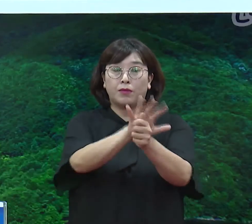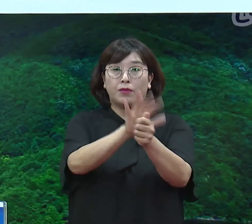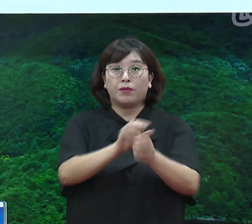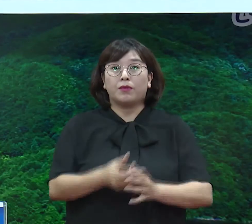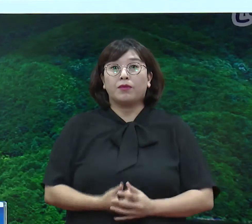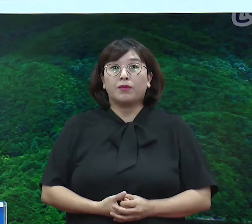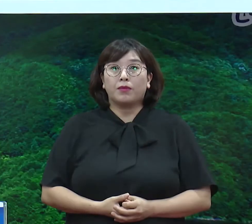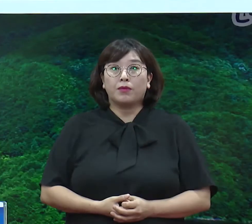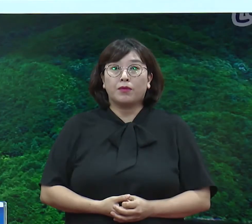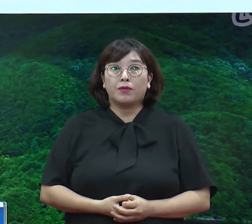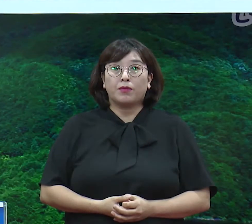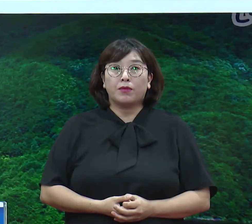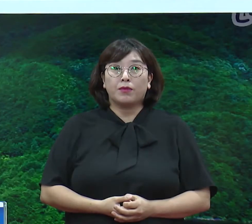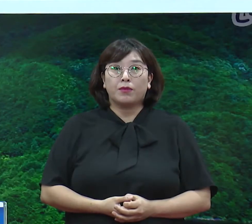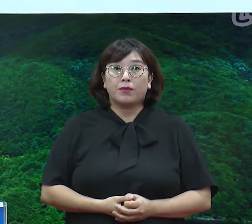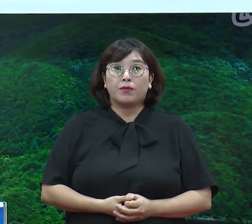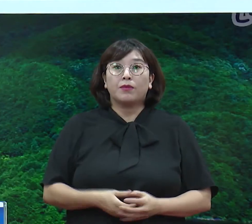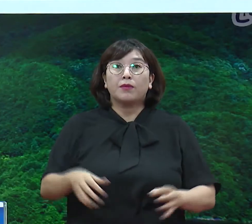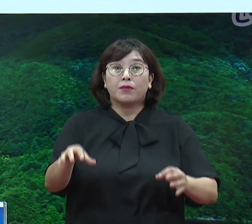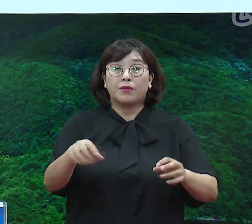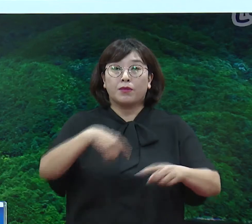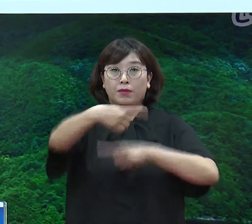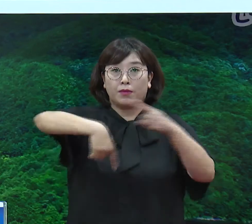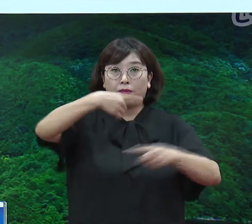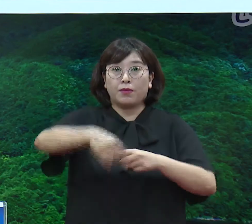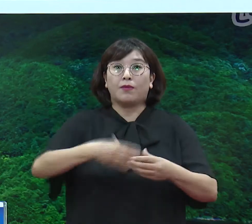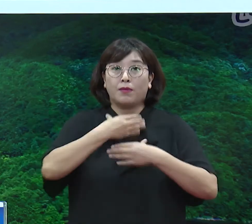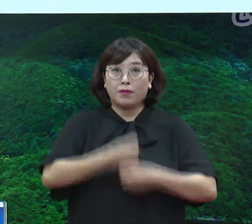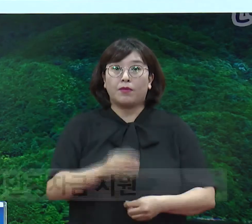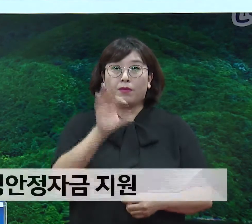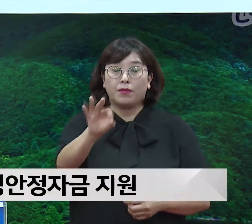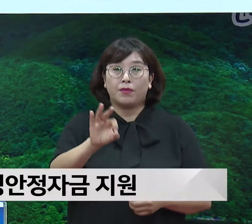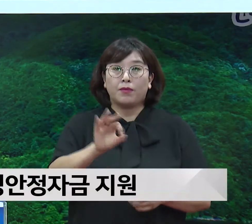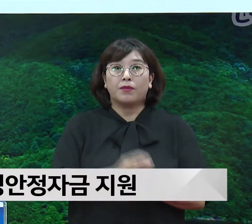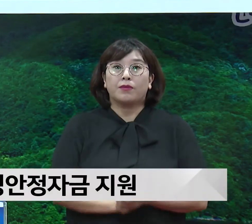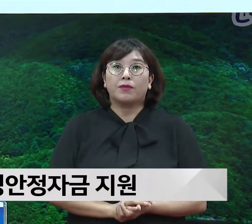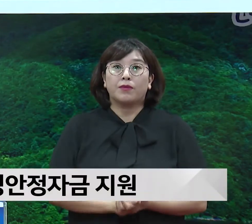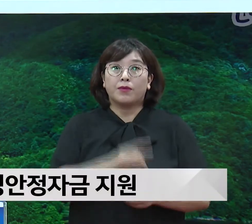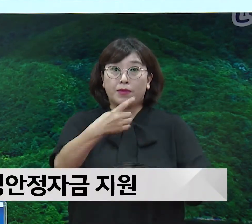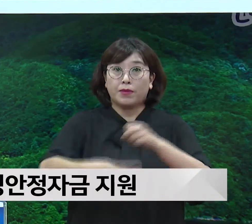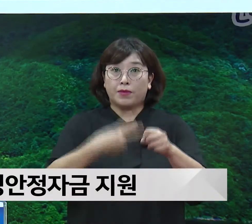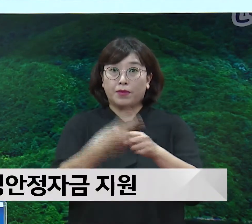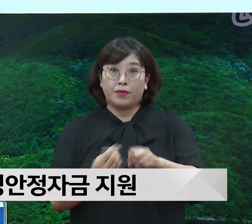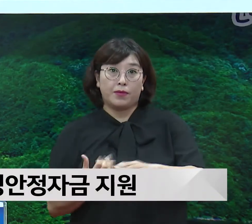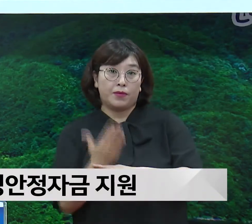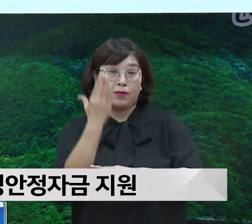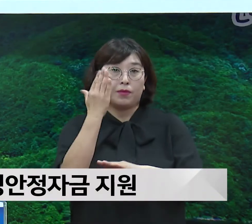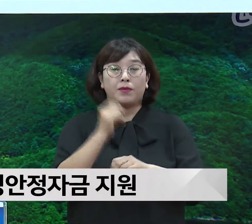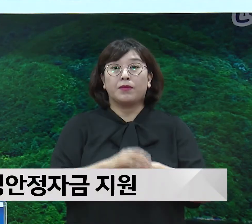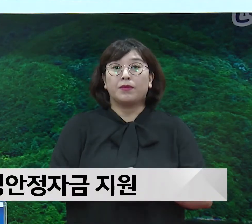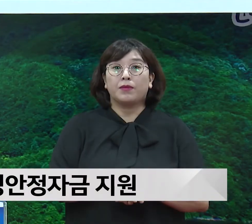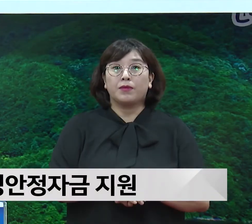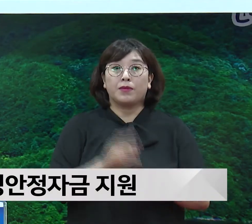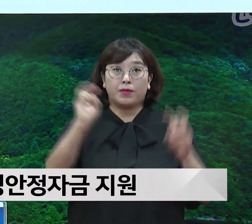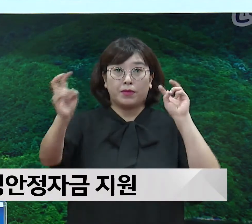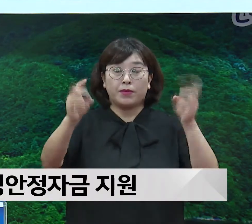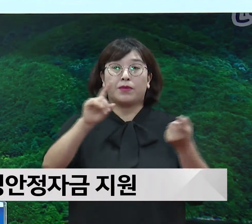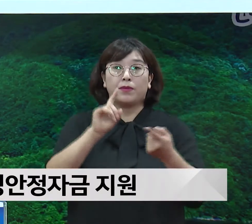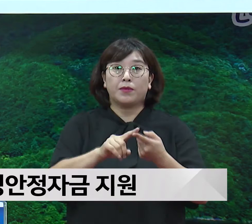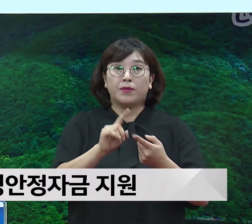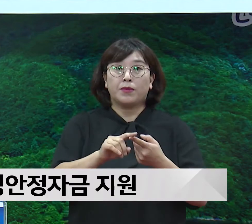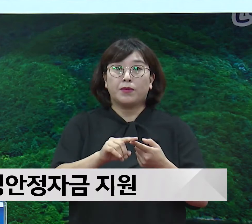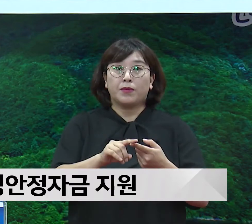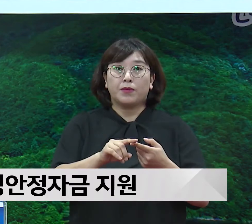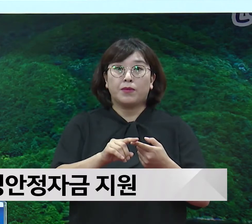중소기업 긴급경영안정자금과 관련해서는 제조경력이 2년 이상 경과된 기업에 대해서